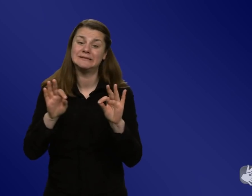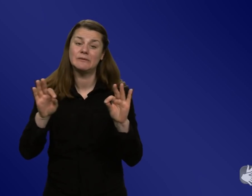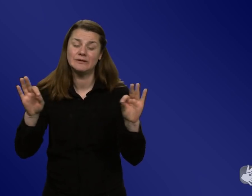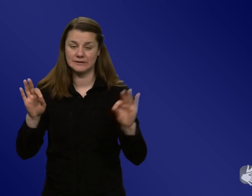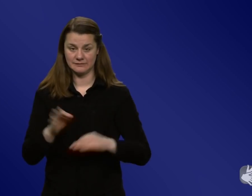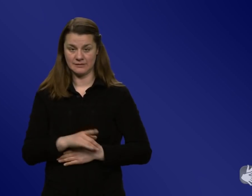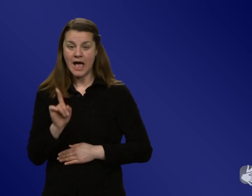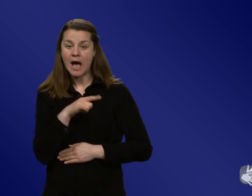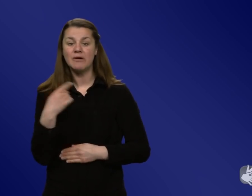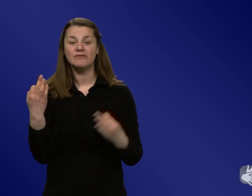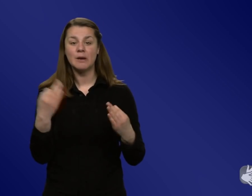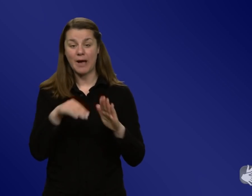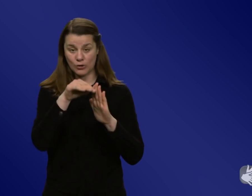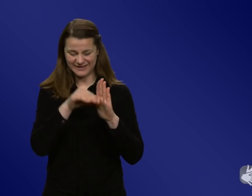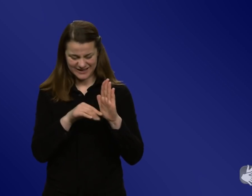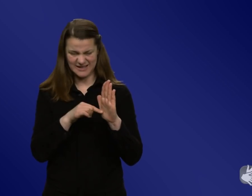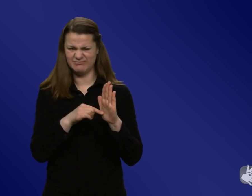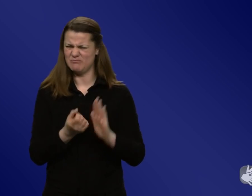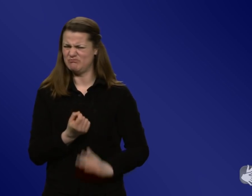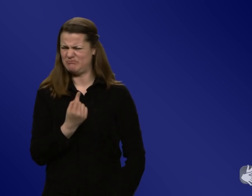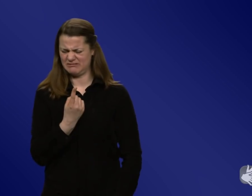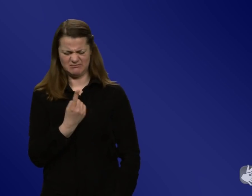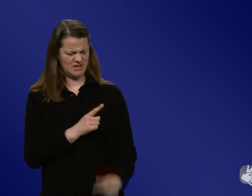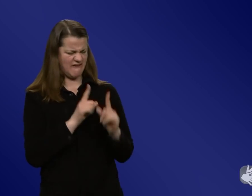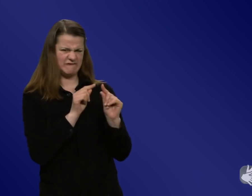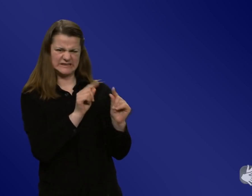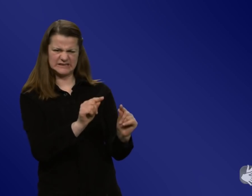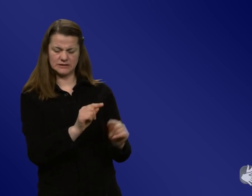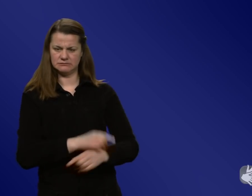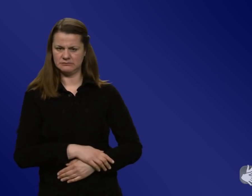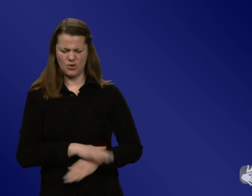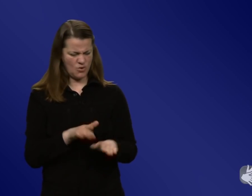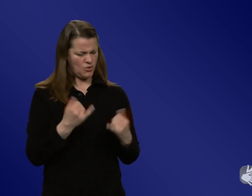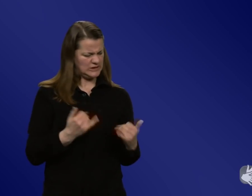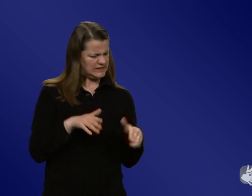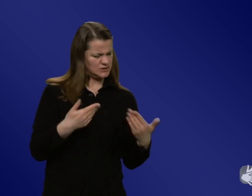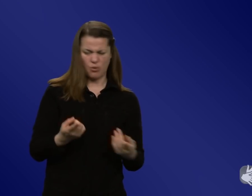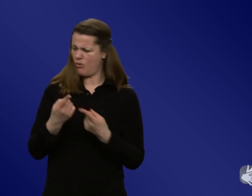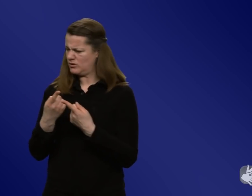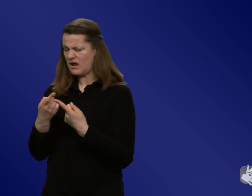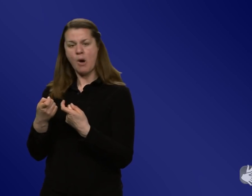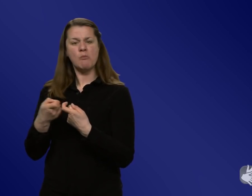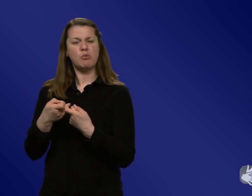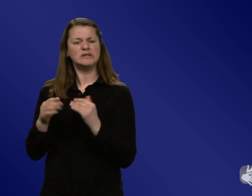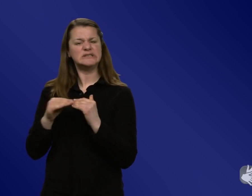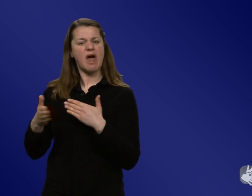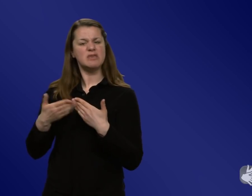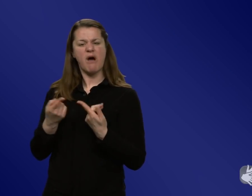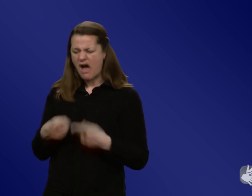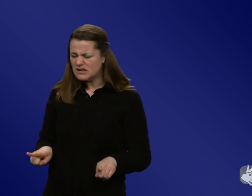seltsam sind, die kein Mensch versteht oder die hier anders sind als woanders, im Nachbarbundesland zum Beispiel, dann verstehen Menschen